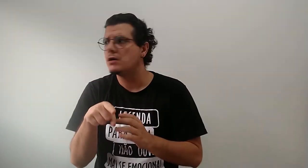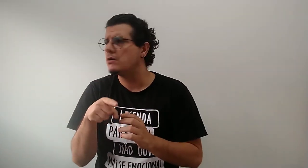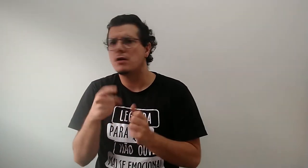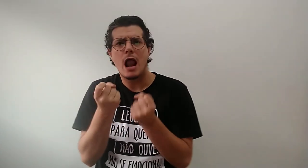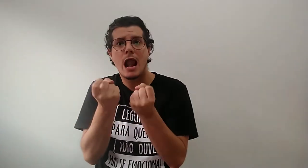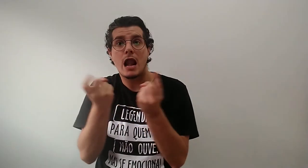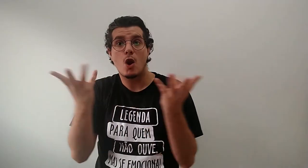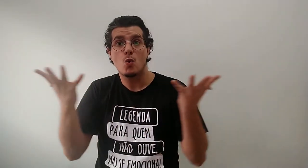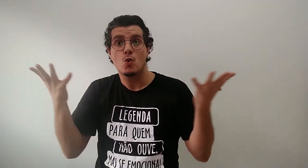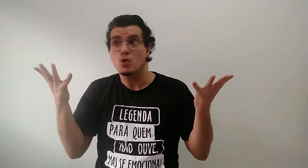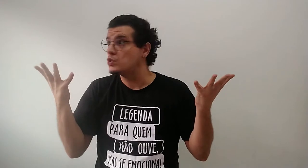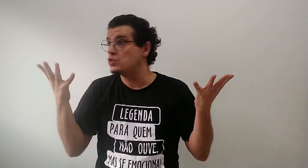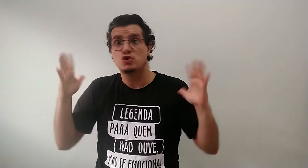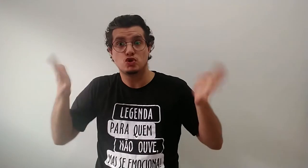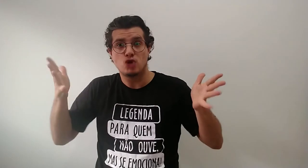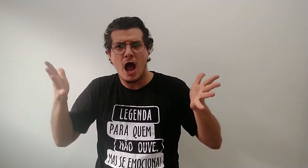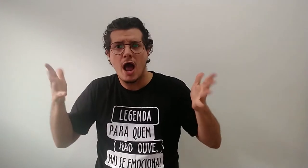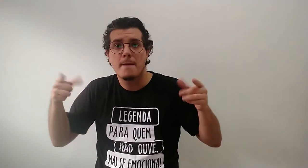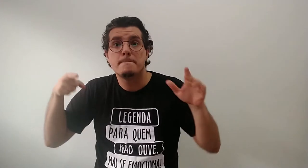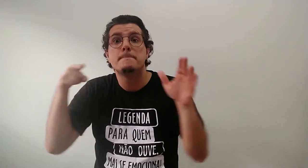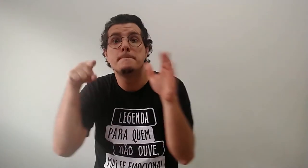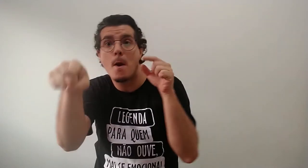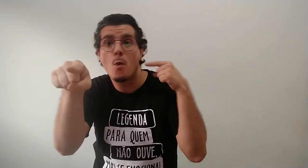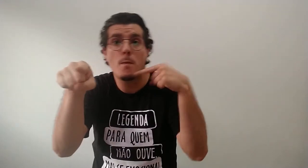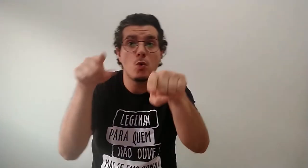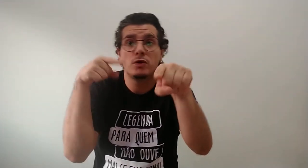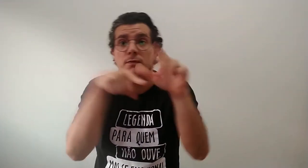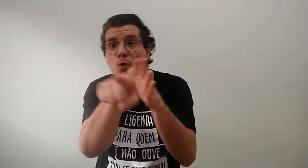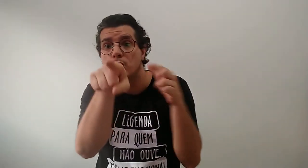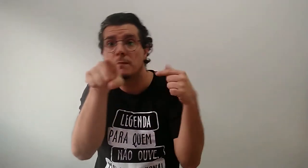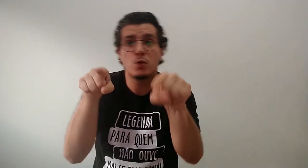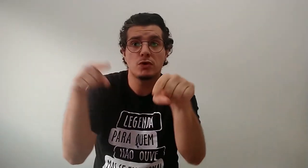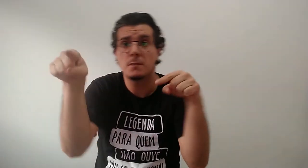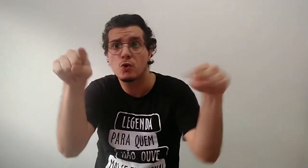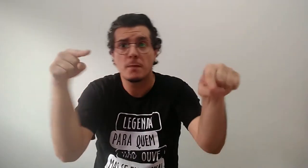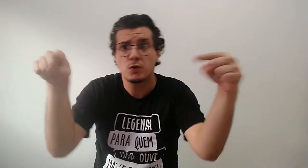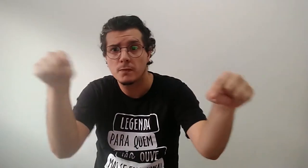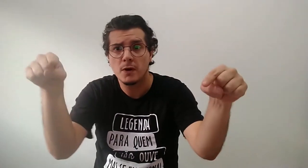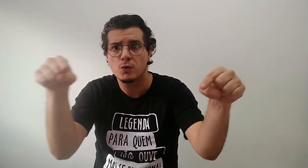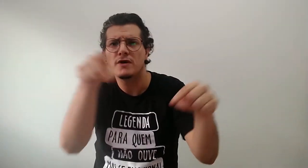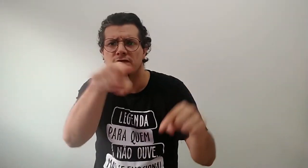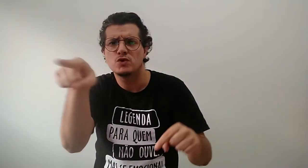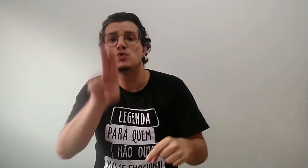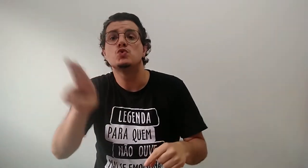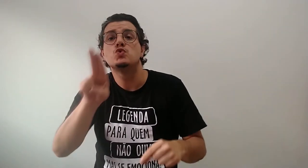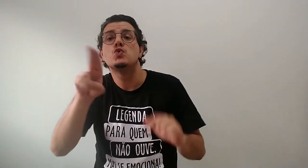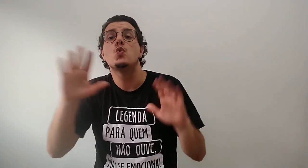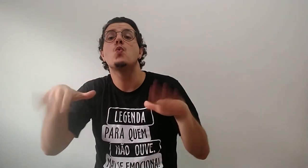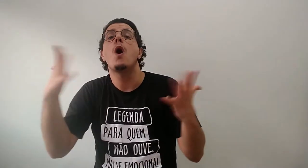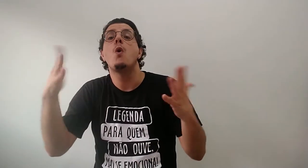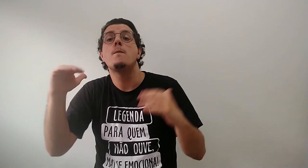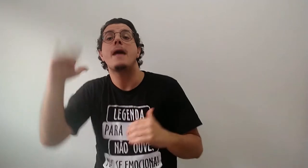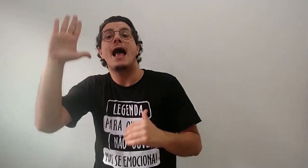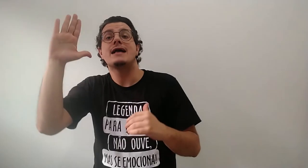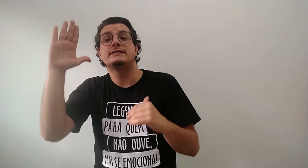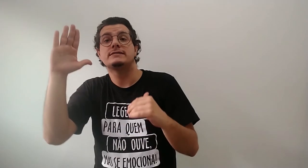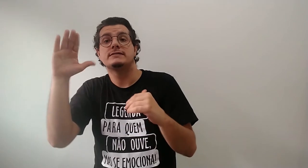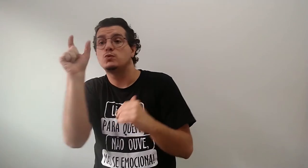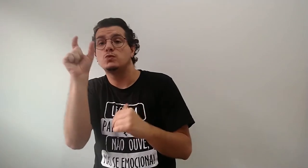vezes vocês já foram perguntados sobre qual programa que vocês utilizavam mais para